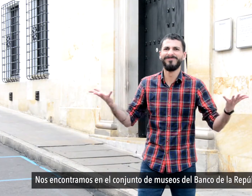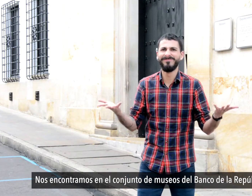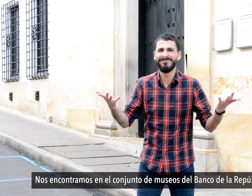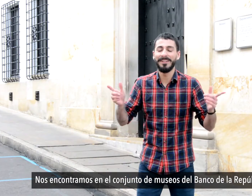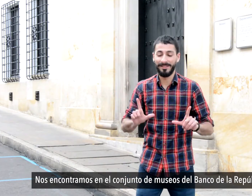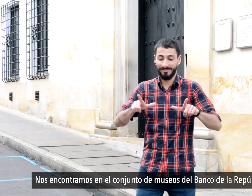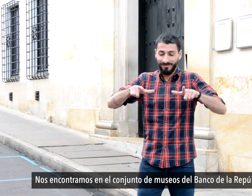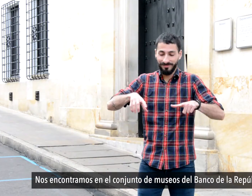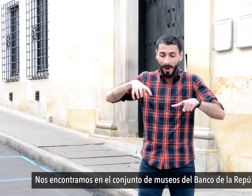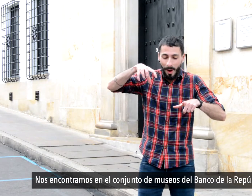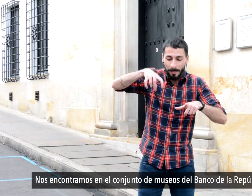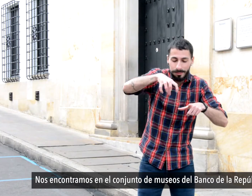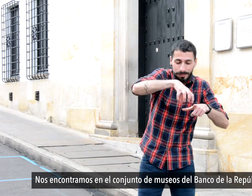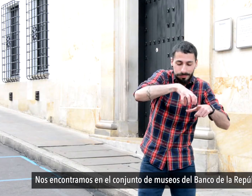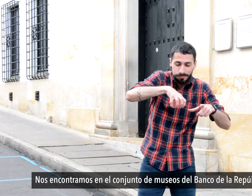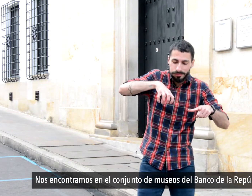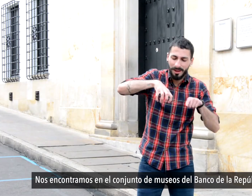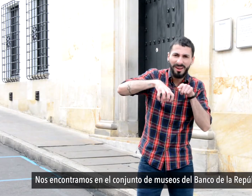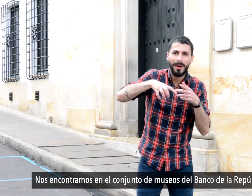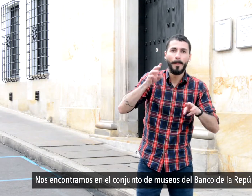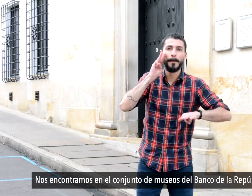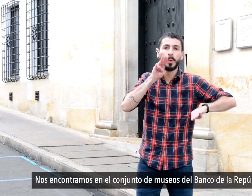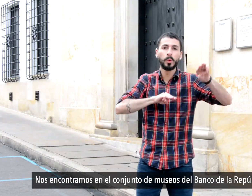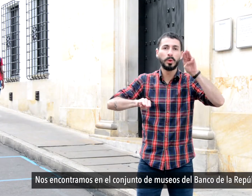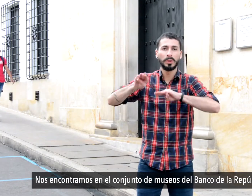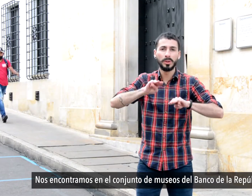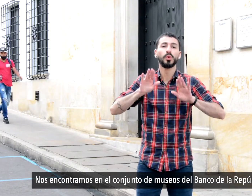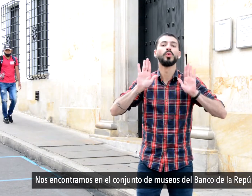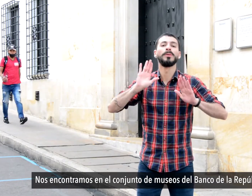Nos encontramos en el conjunto de museos del Banco de la República,